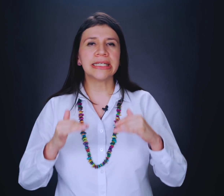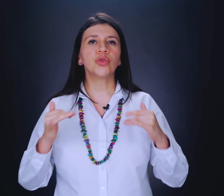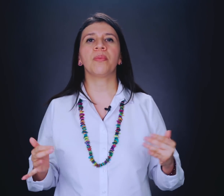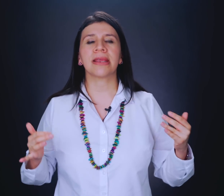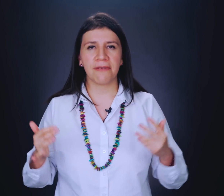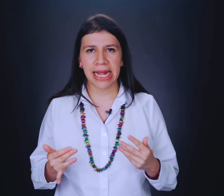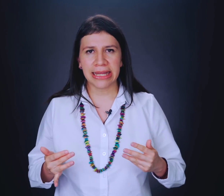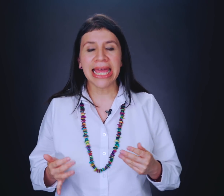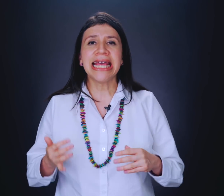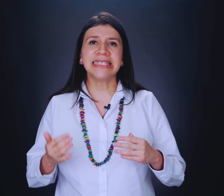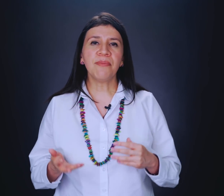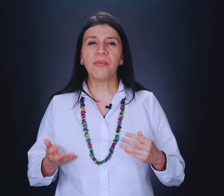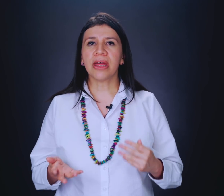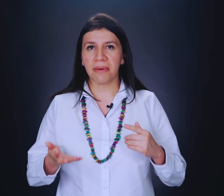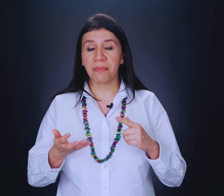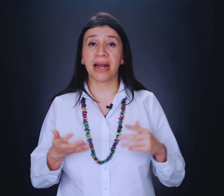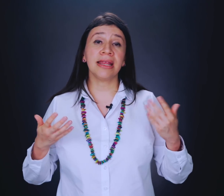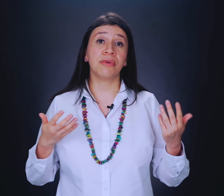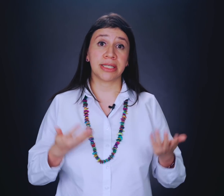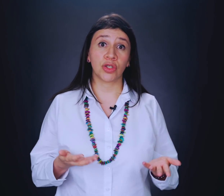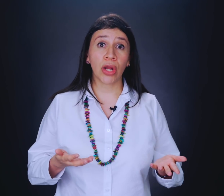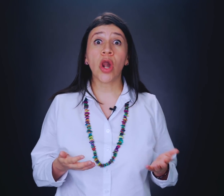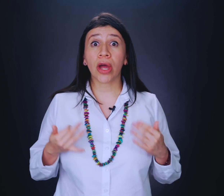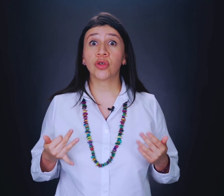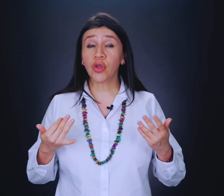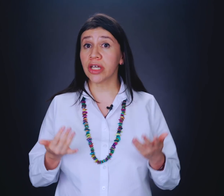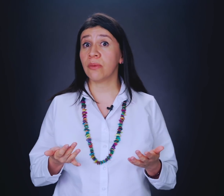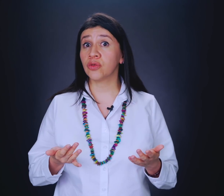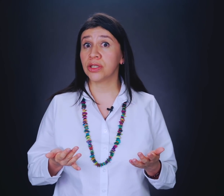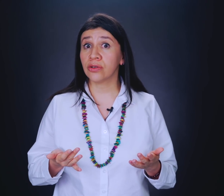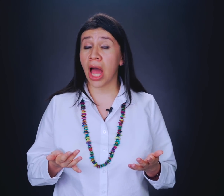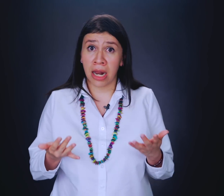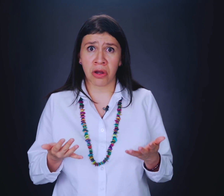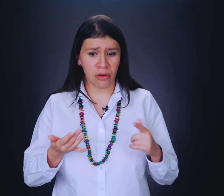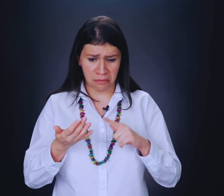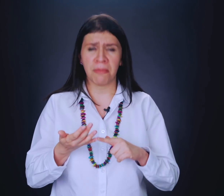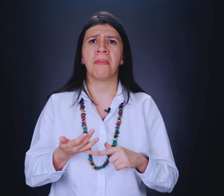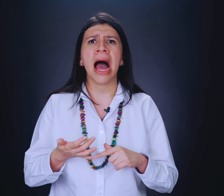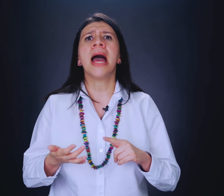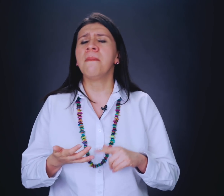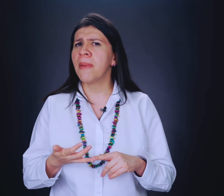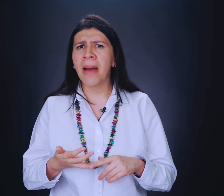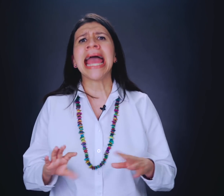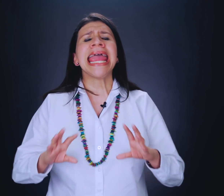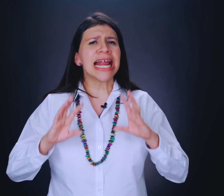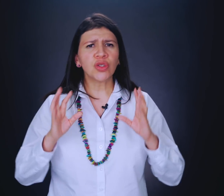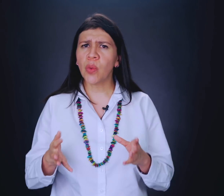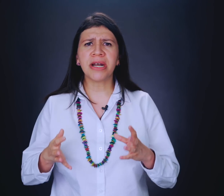ser súper diferente. Siempre puede haber parte de nuestra historia. Lo que nosotros hayamos visto, a lo mejor mi papá, mi mamá, eran súper